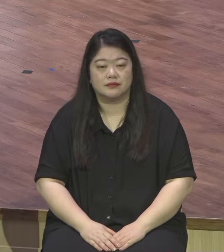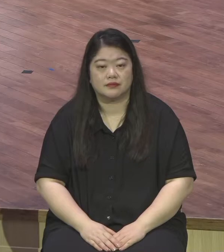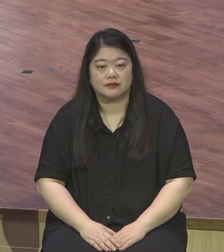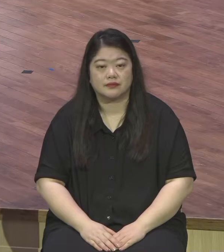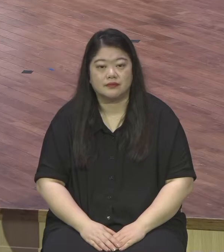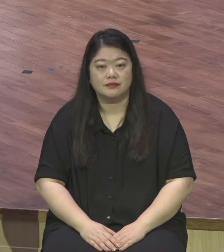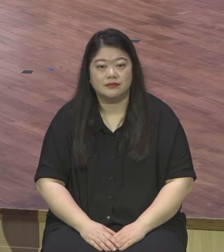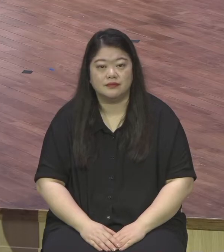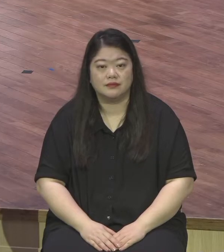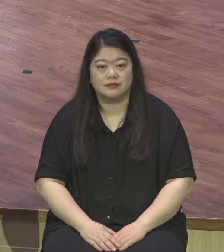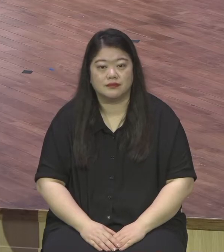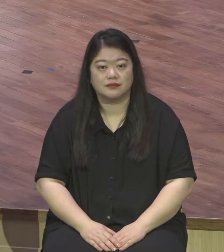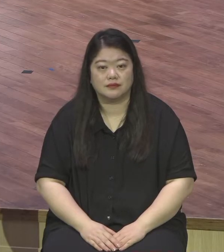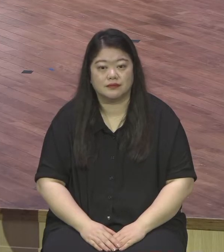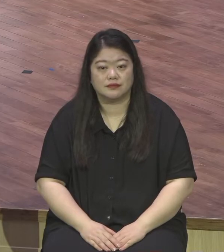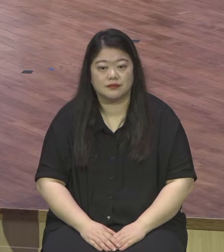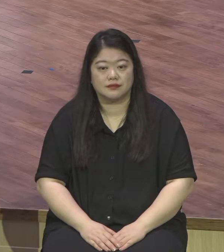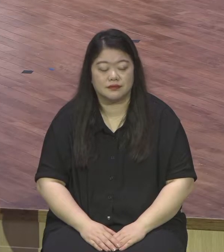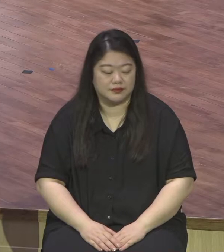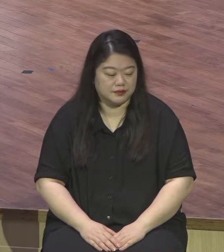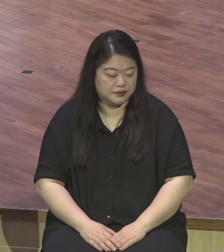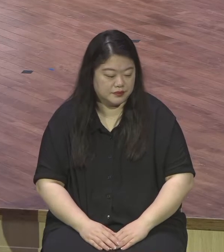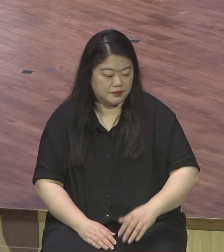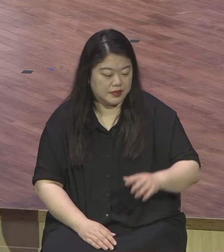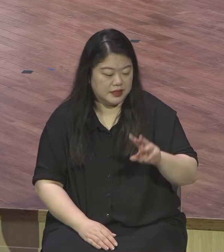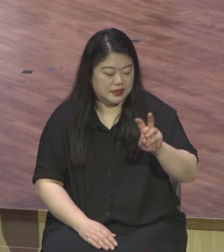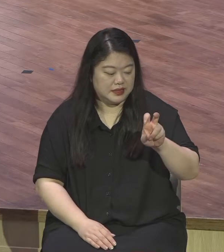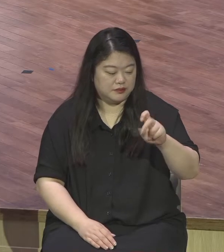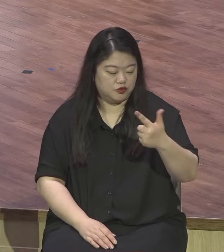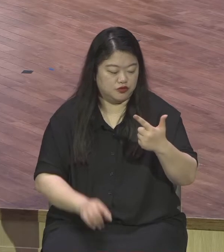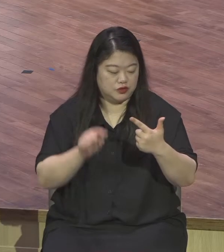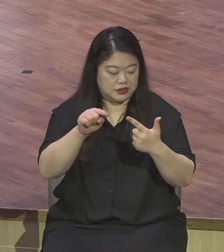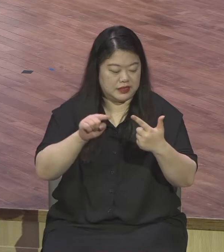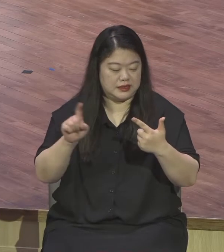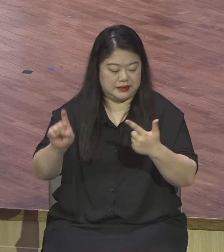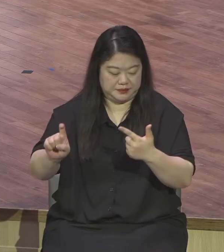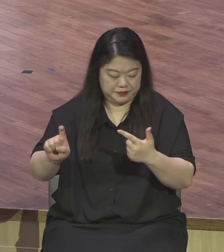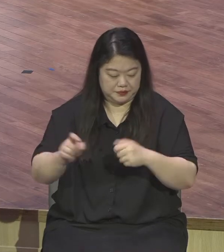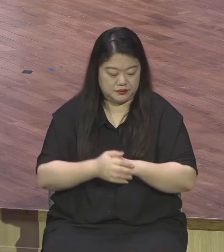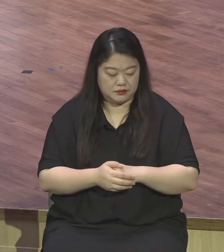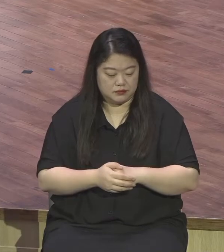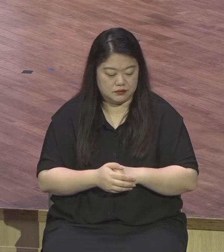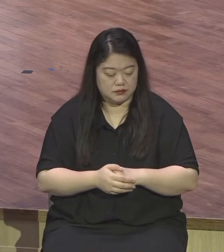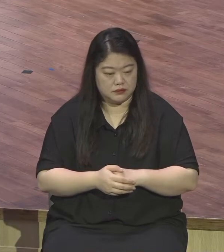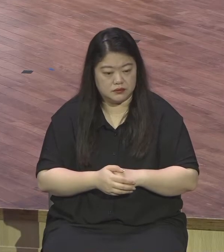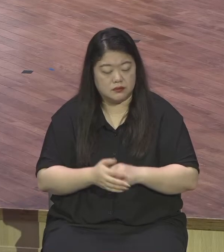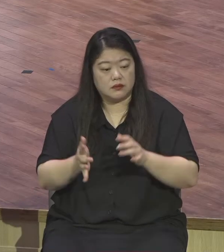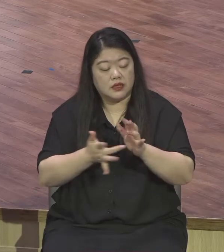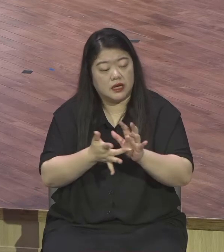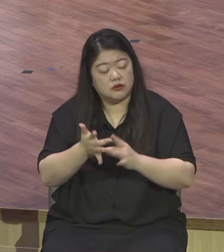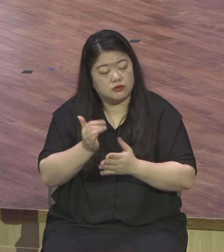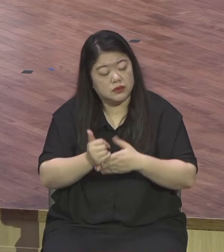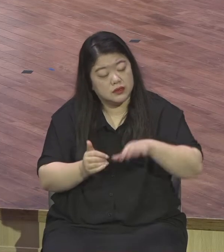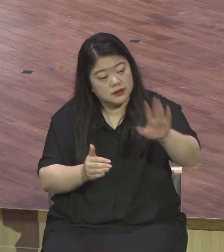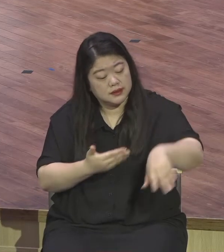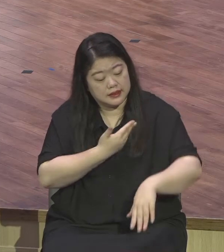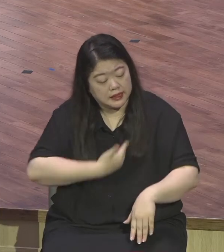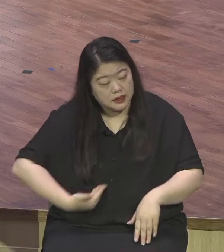10절 예수님께서 아시고 그들에게 이러시되 너희가 어찌하여 이 여자를 괴롭히느냐 그가 내게